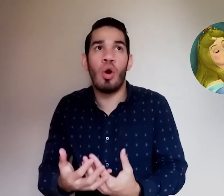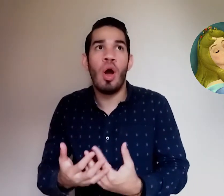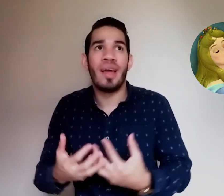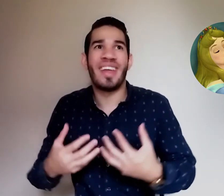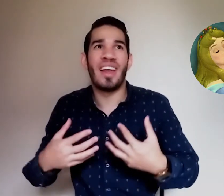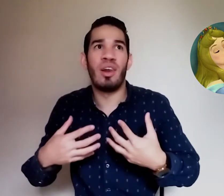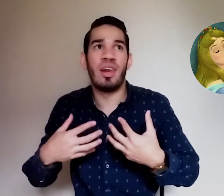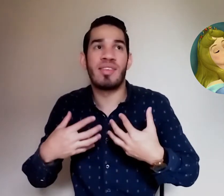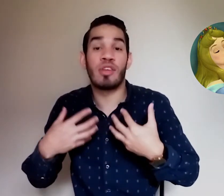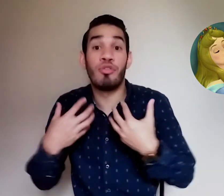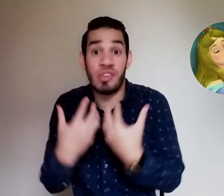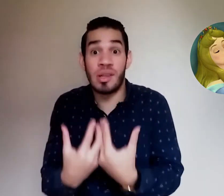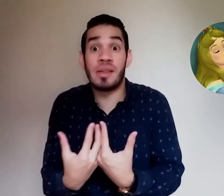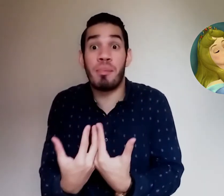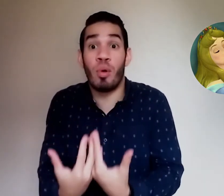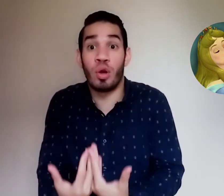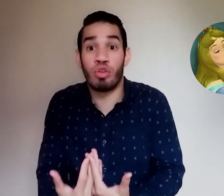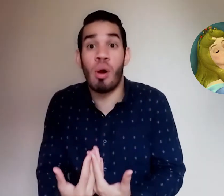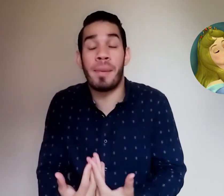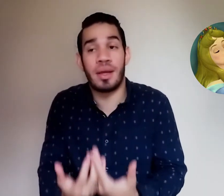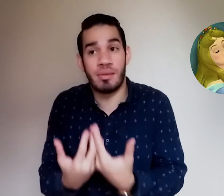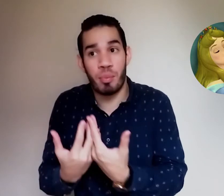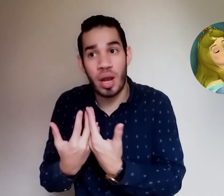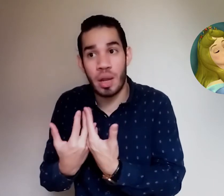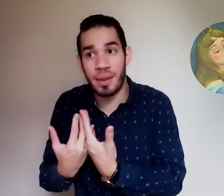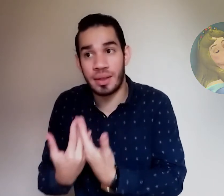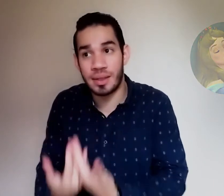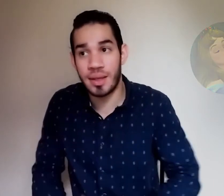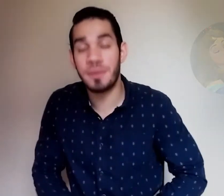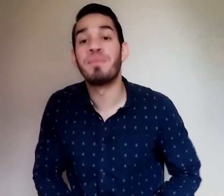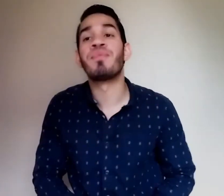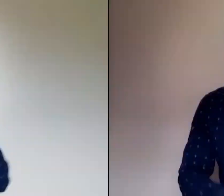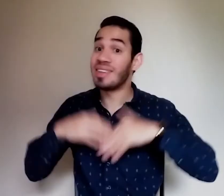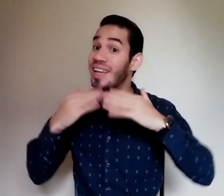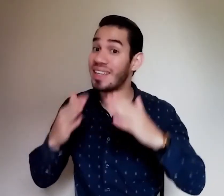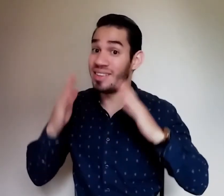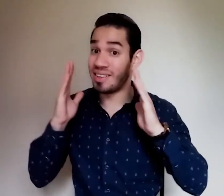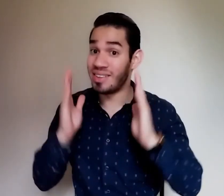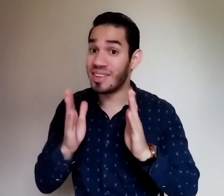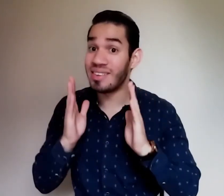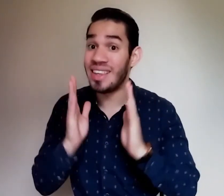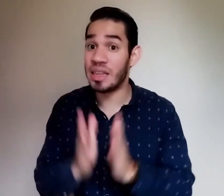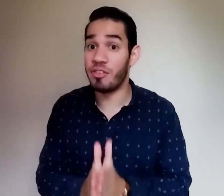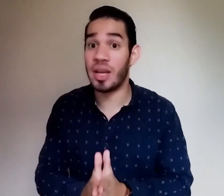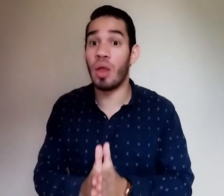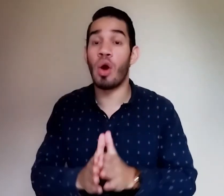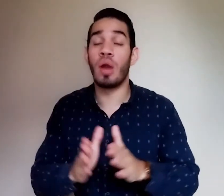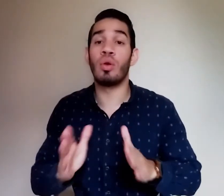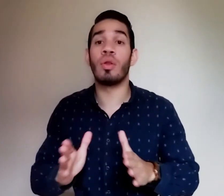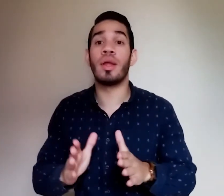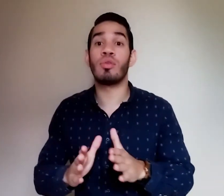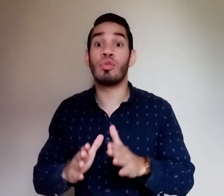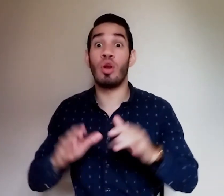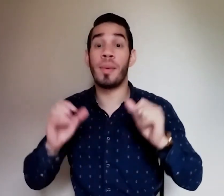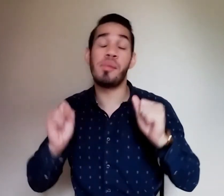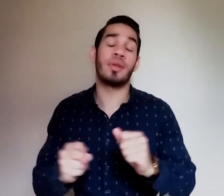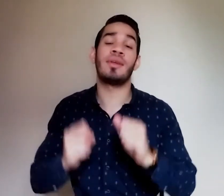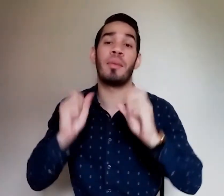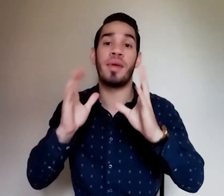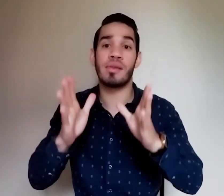que sea suficientemente poderoso como para que se puedan levantar de ahí así que si te sientes identificado con alguno de estos lo más importante es que pidas